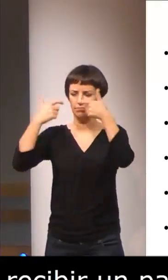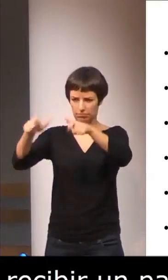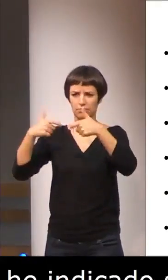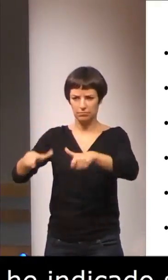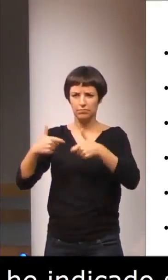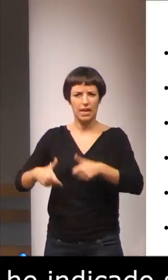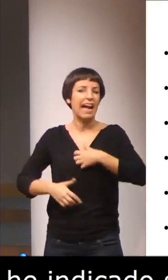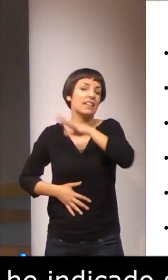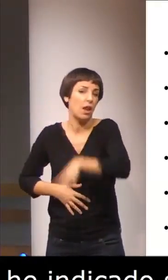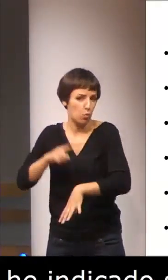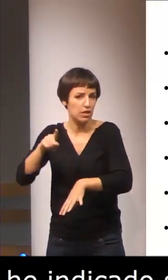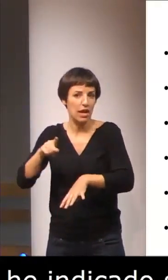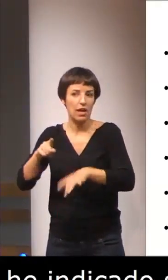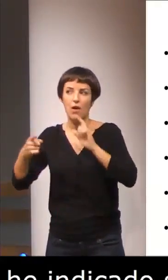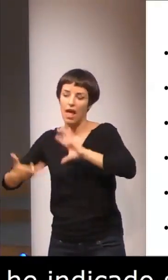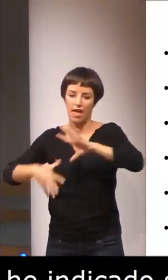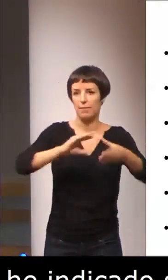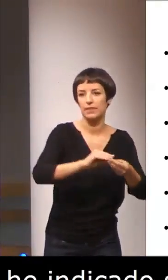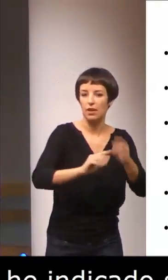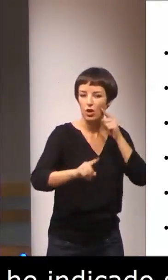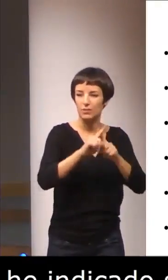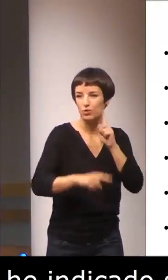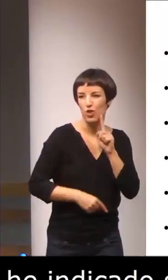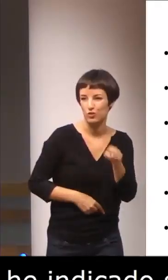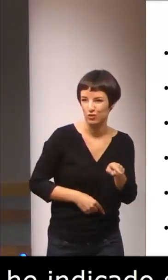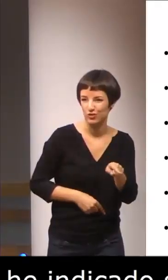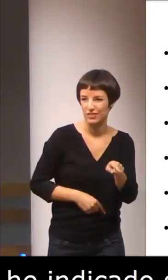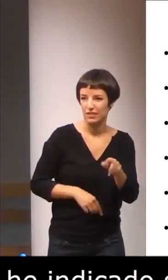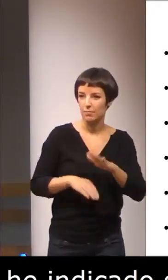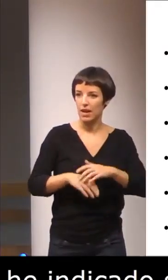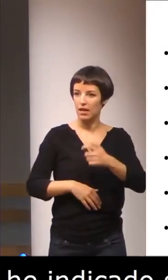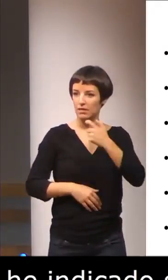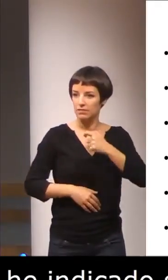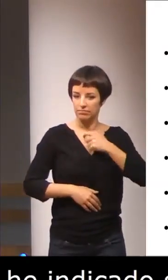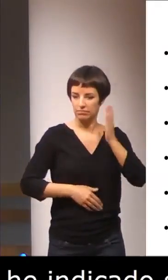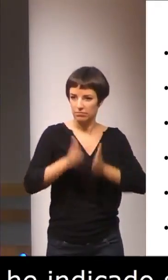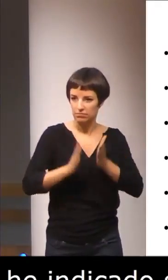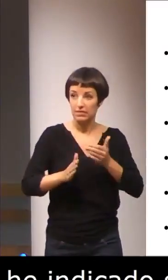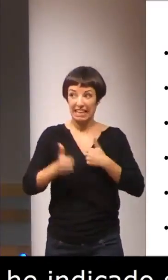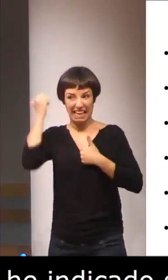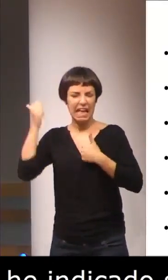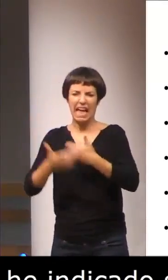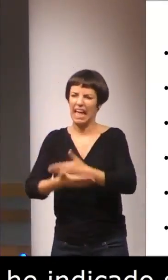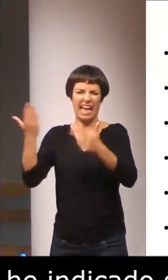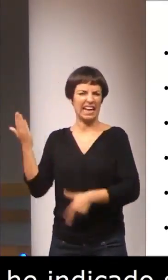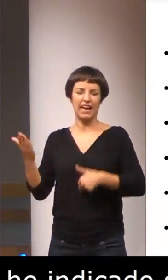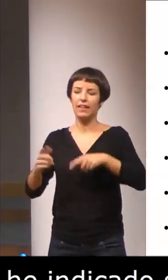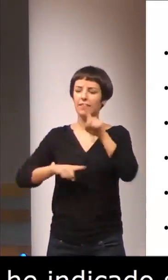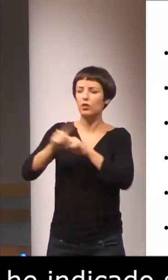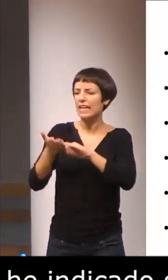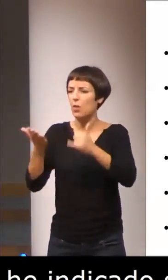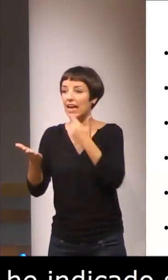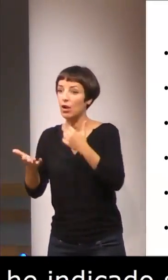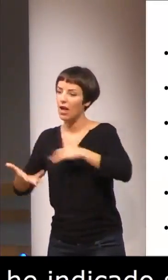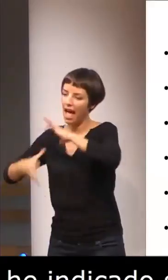utiliza en Cataluña para la intervención logopédica educativa para los estudiantes en general con dificultades en el lenguaje.